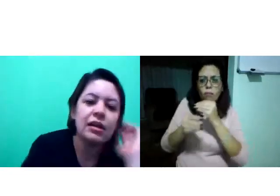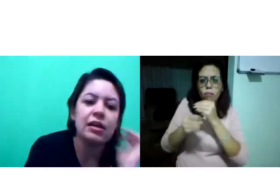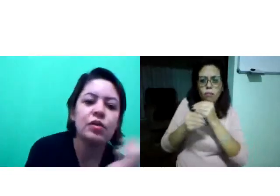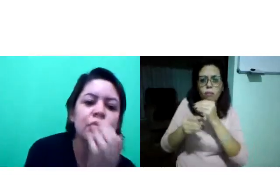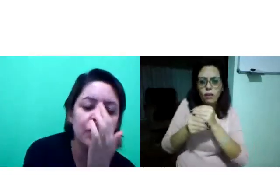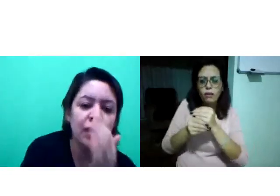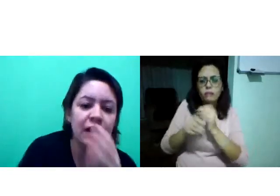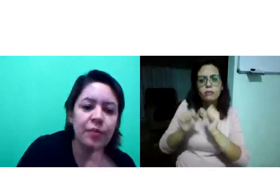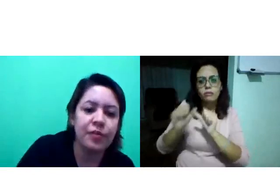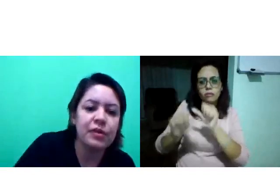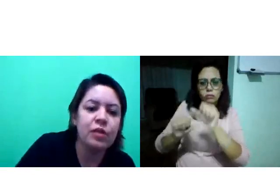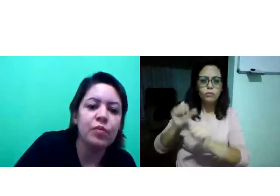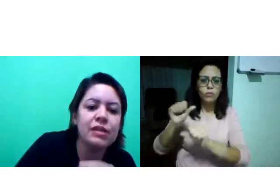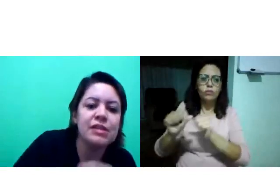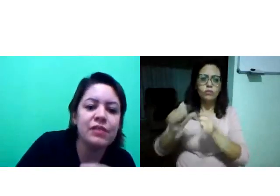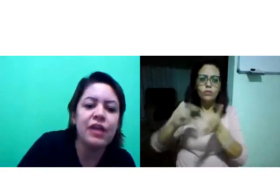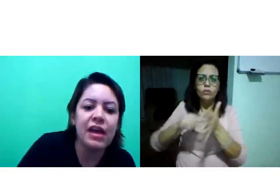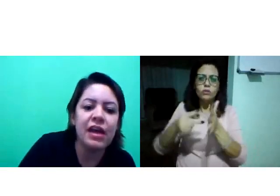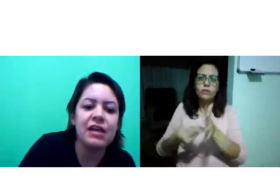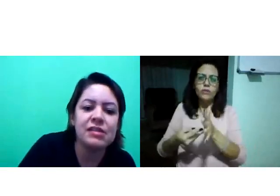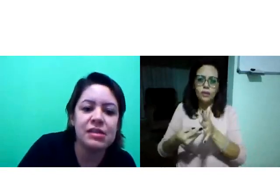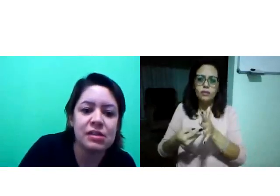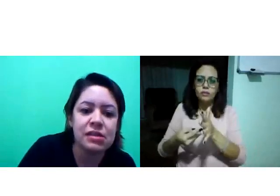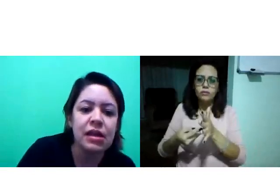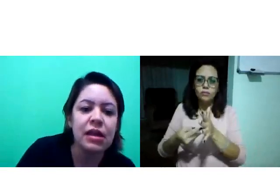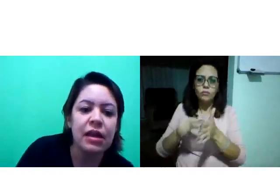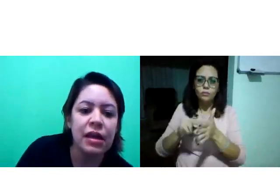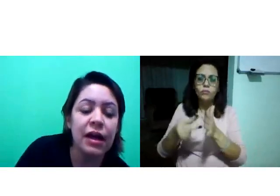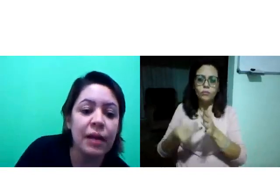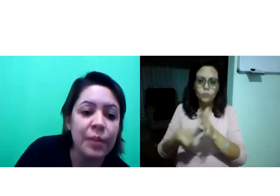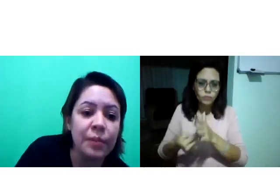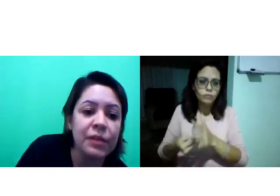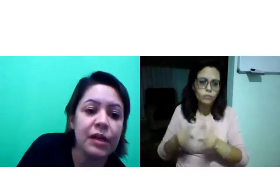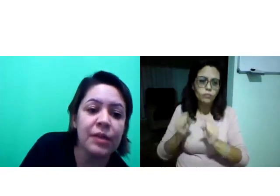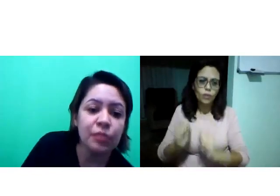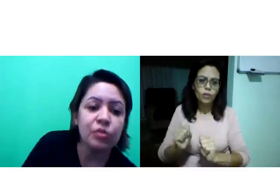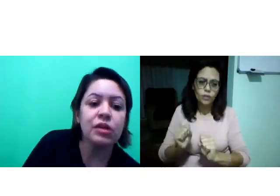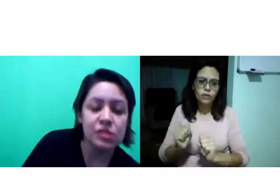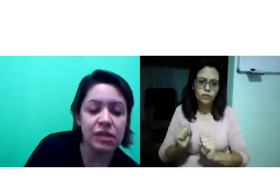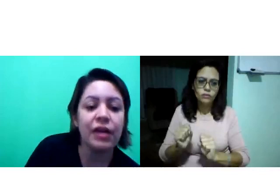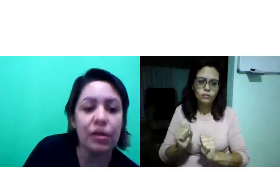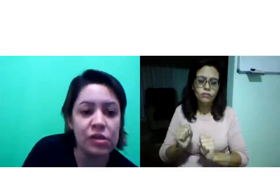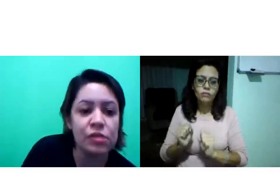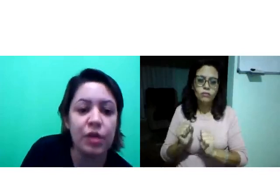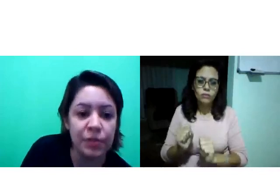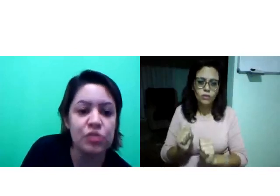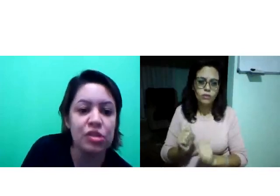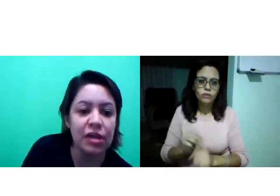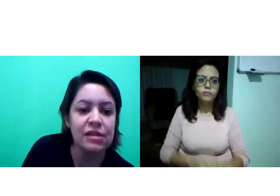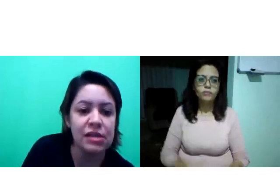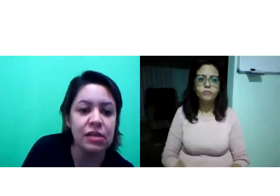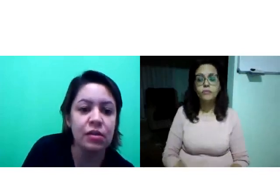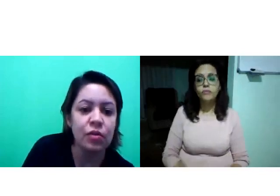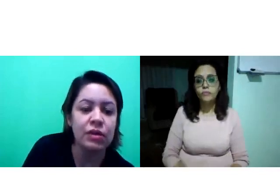Ali, quando eu tenho muitas inferências, acaba, de repente, mudando o significado. Isso pode